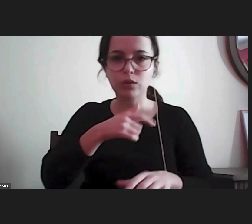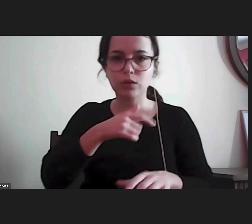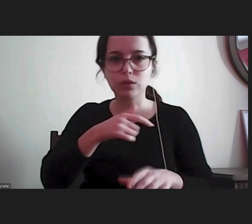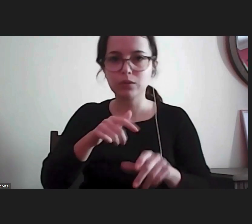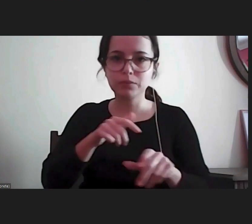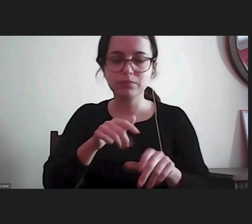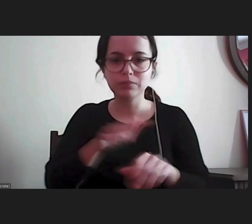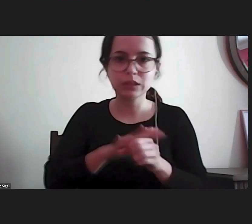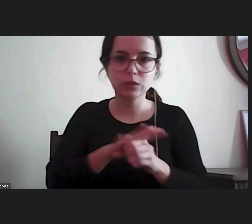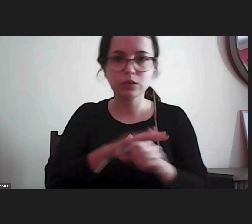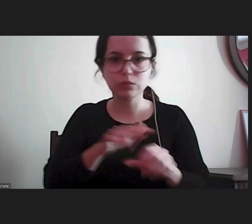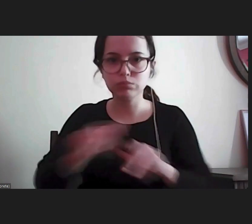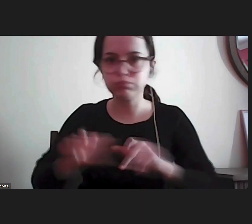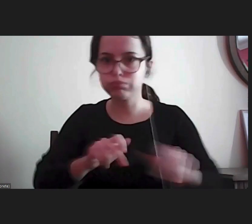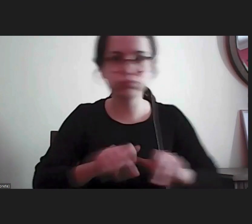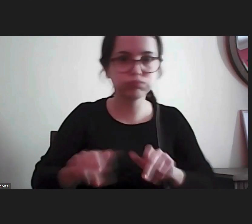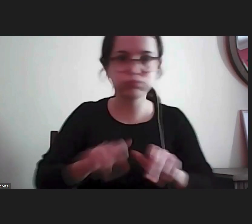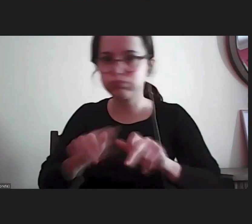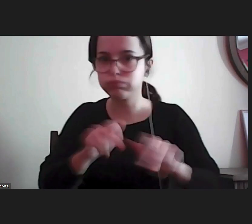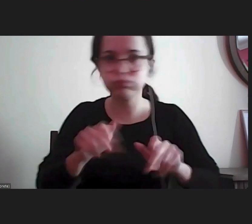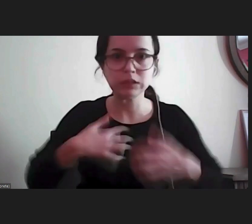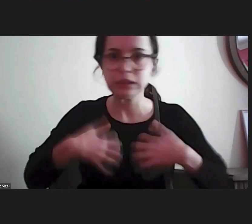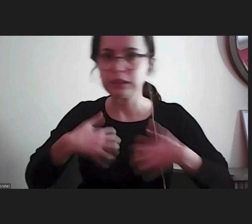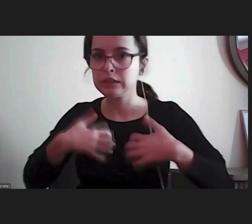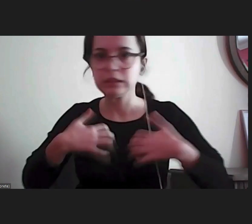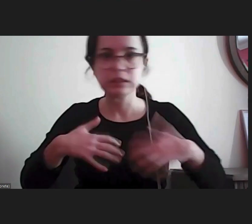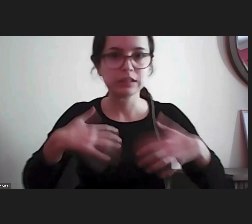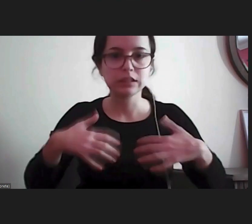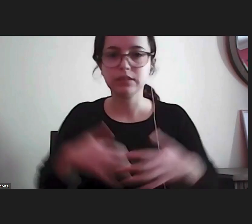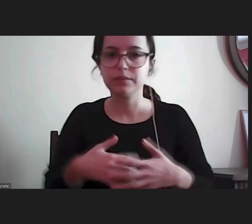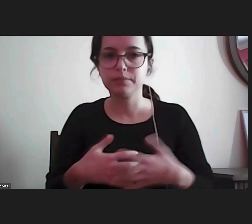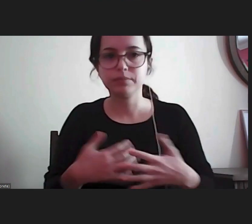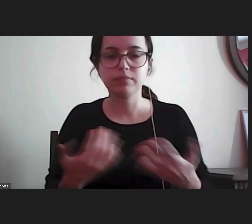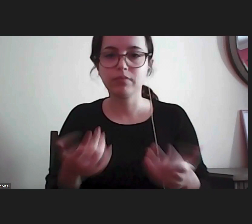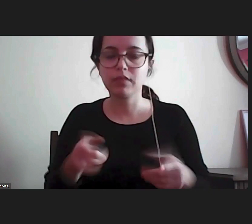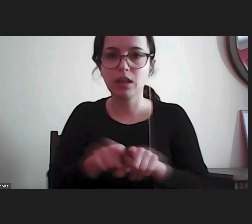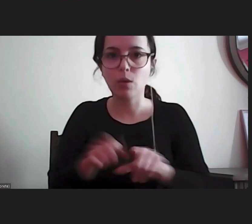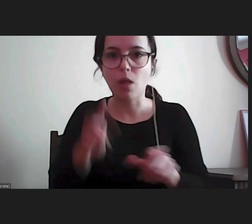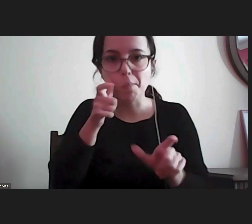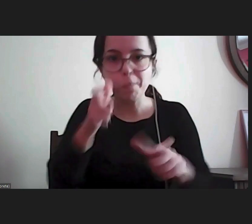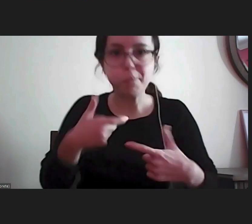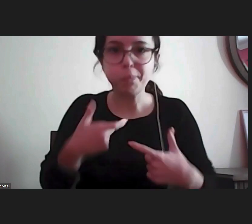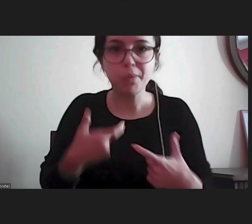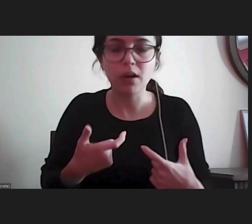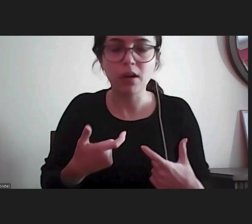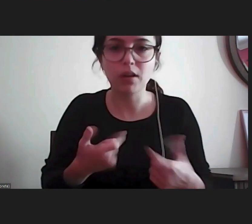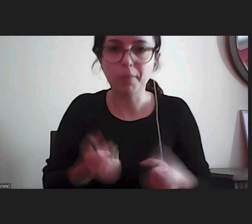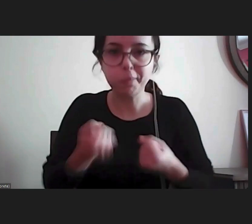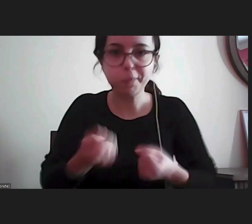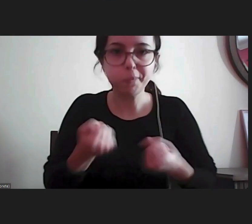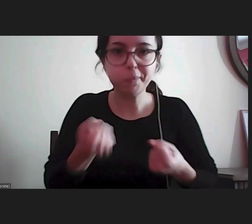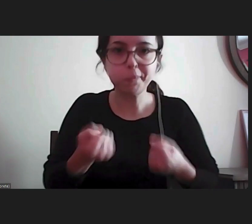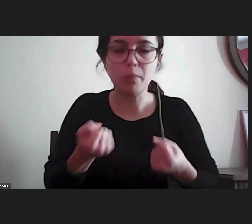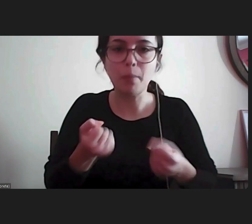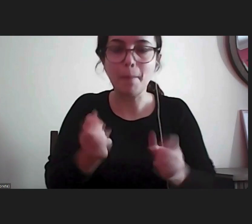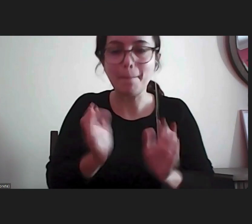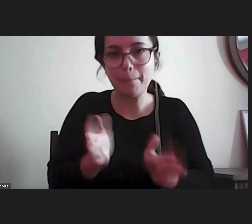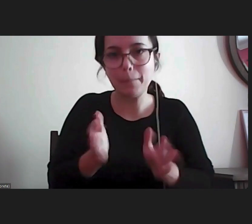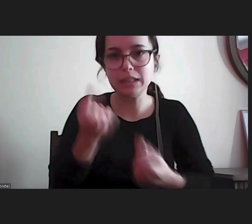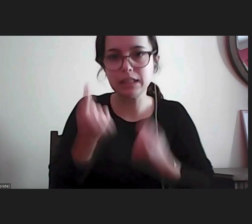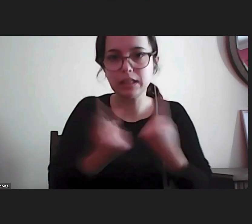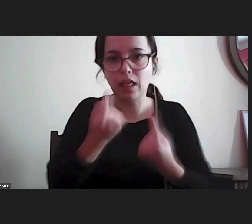de agitação não controlar ela de outra forma que tem que ser